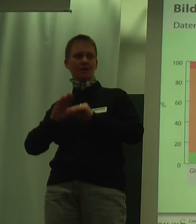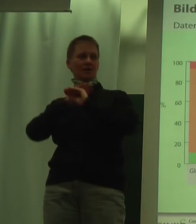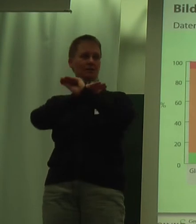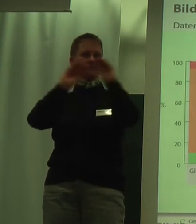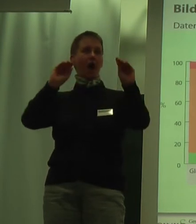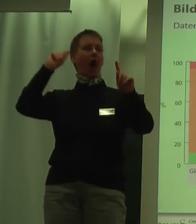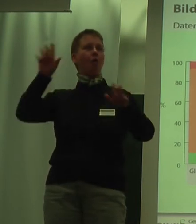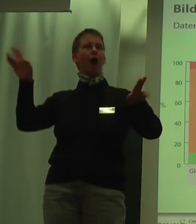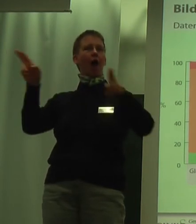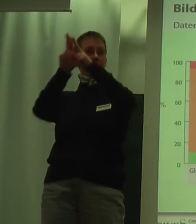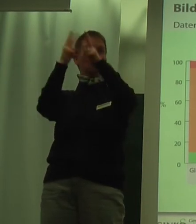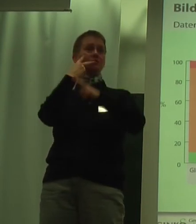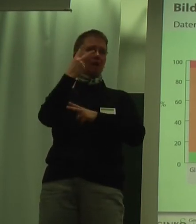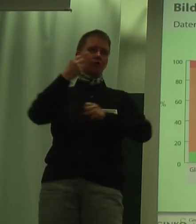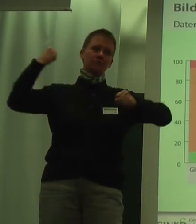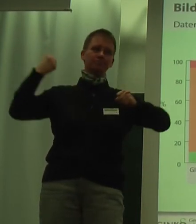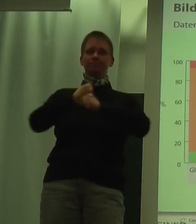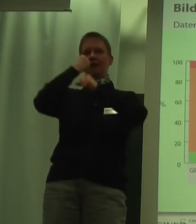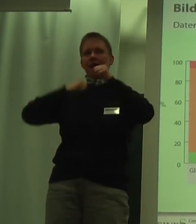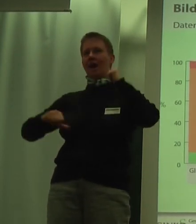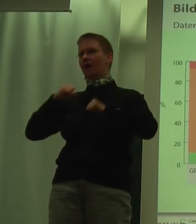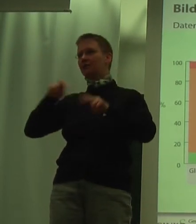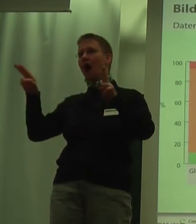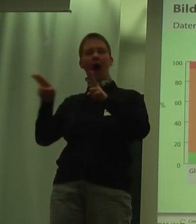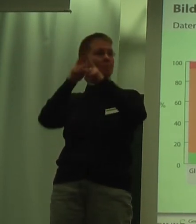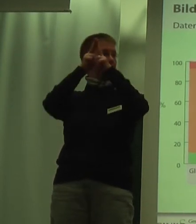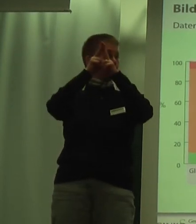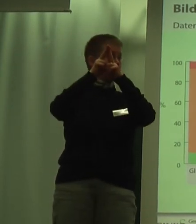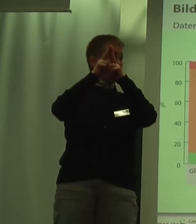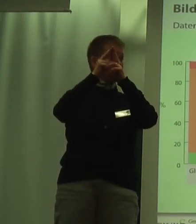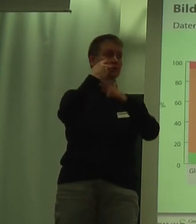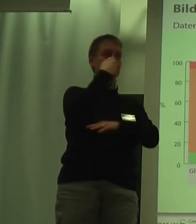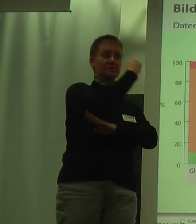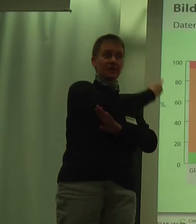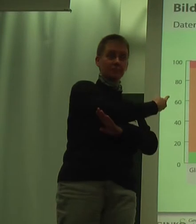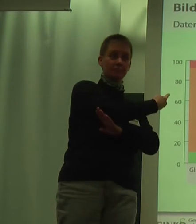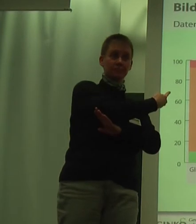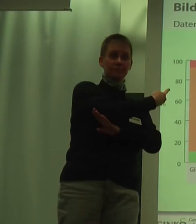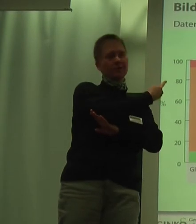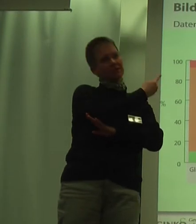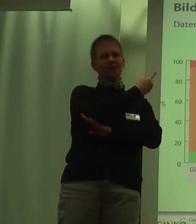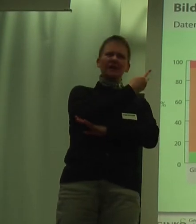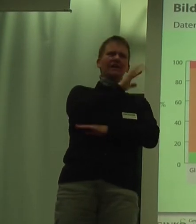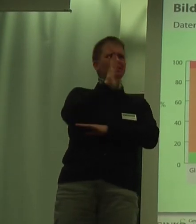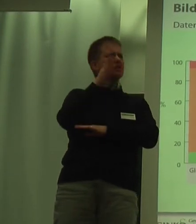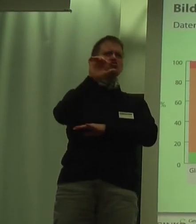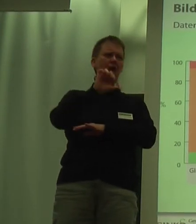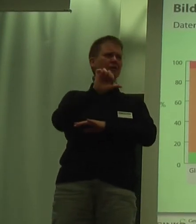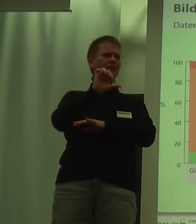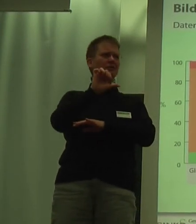Abitur sieht es so aus, aber leider, beim Abitur sehen Sie, ich denke, es ist nicht schlecht, aber beim Abitur sehen